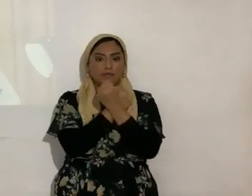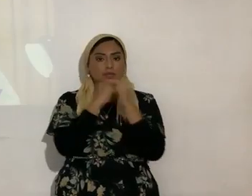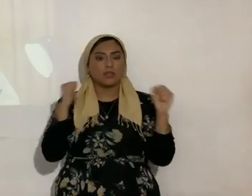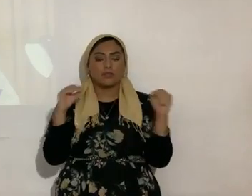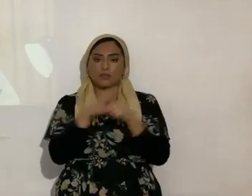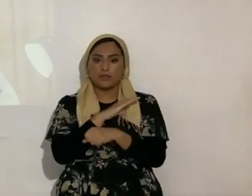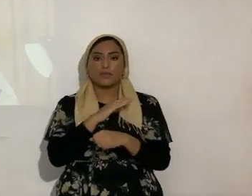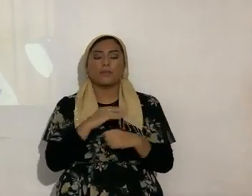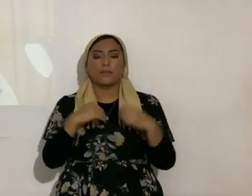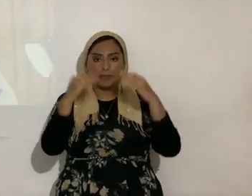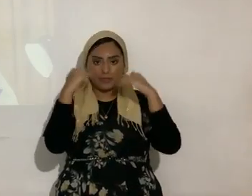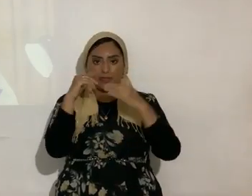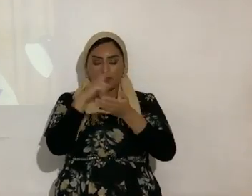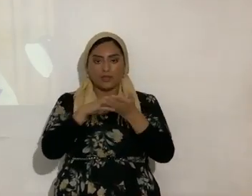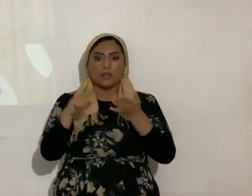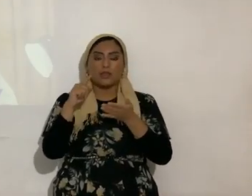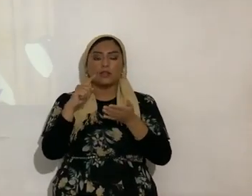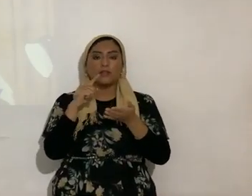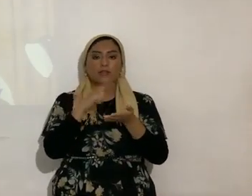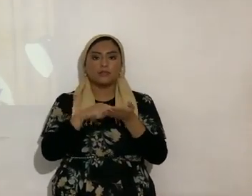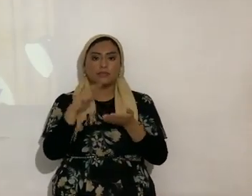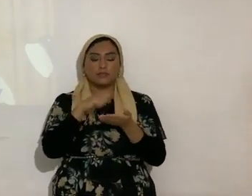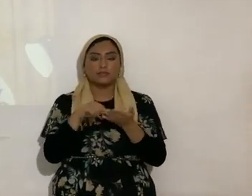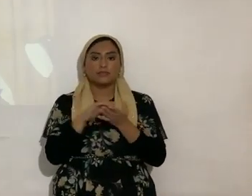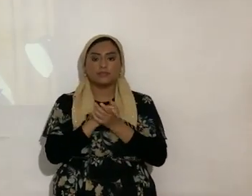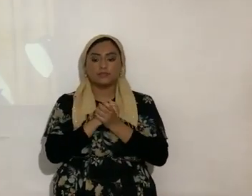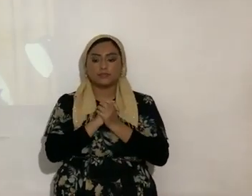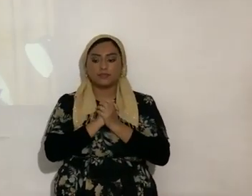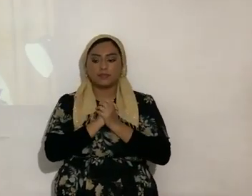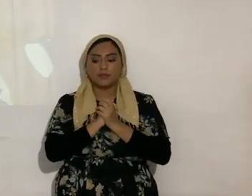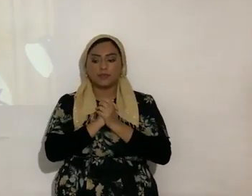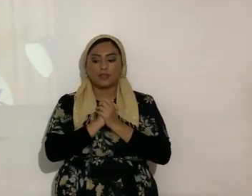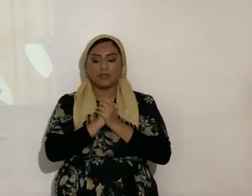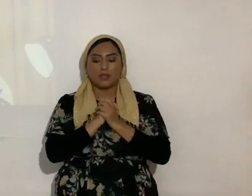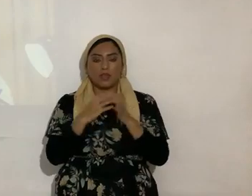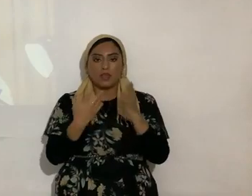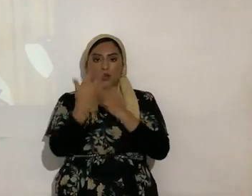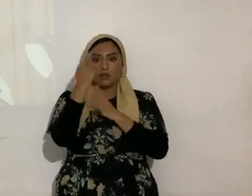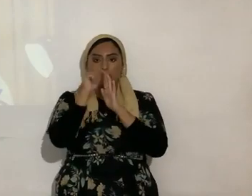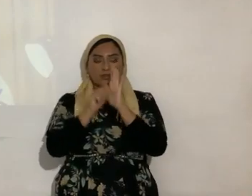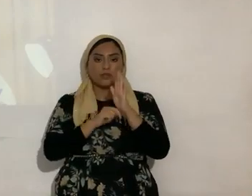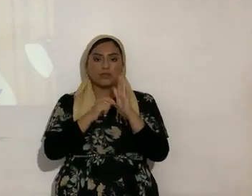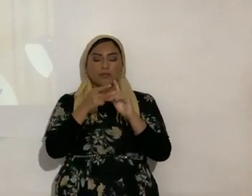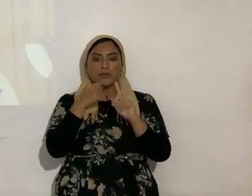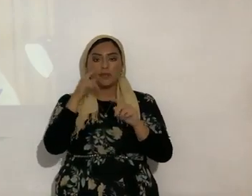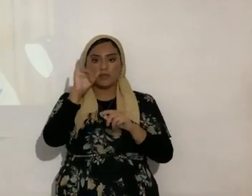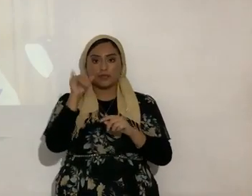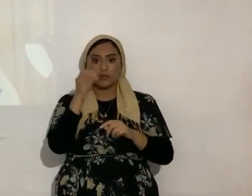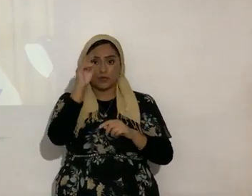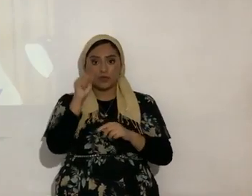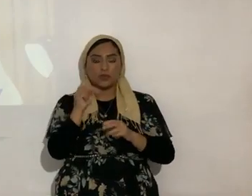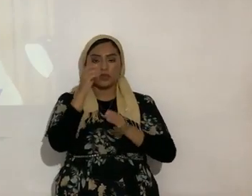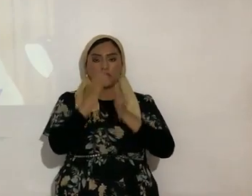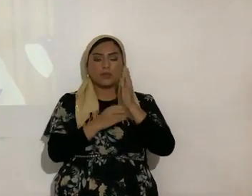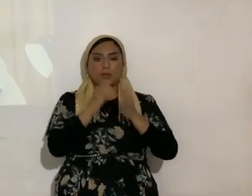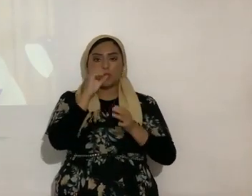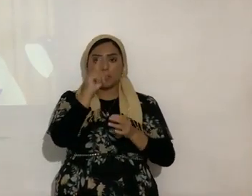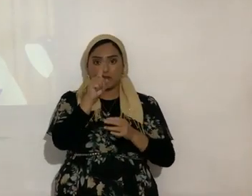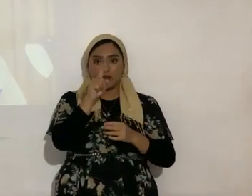Busquen el Evangelio para que se entienda la briga de Yahshua de Juan en el capítulo 1 y